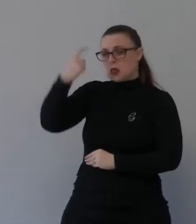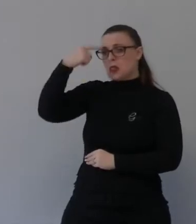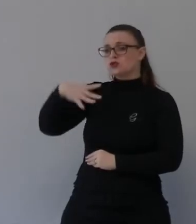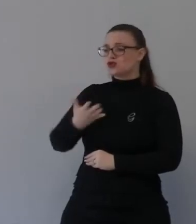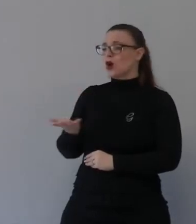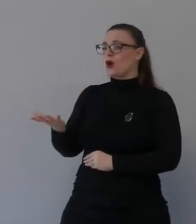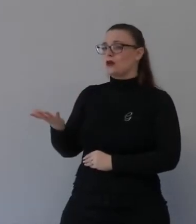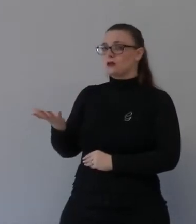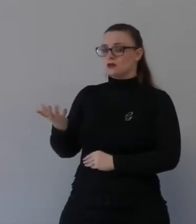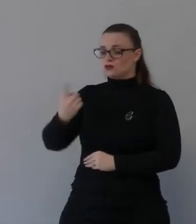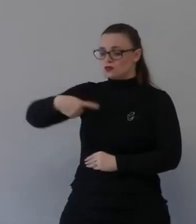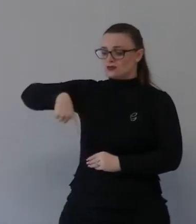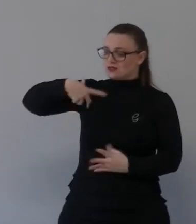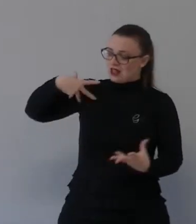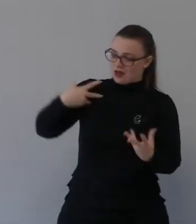con noi